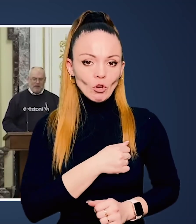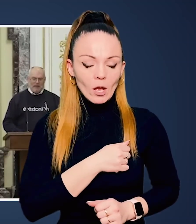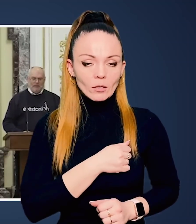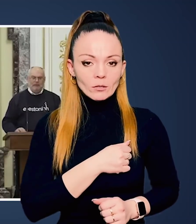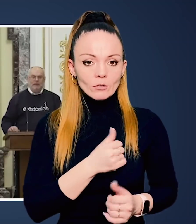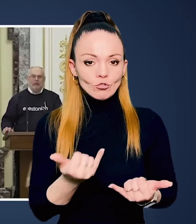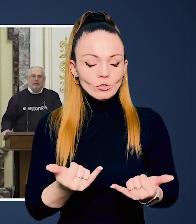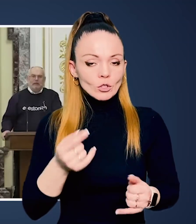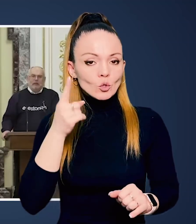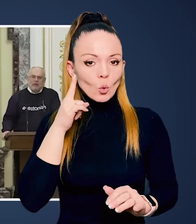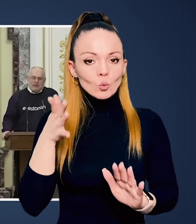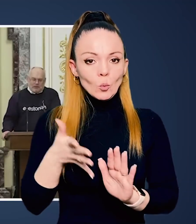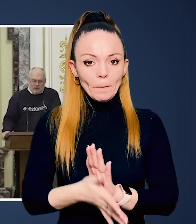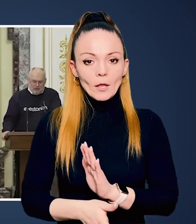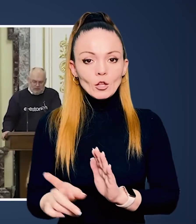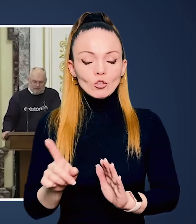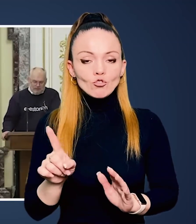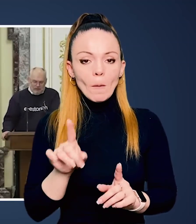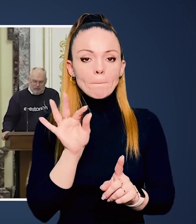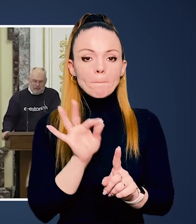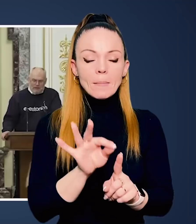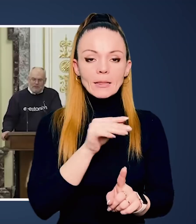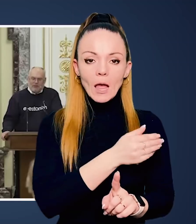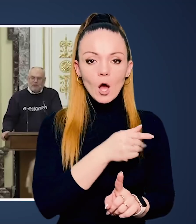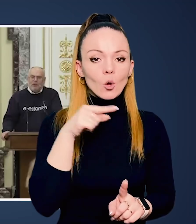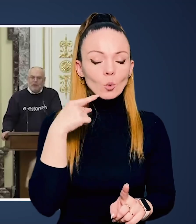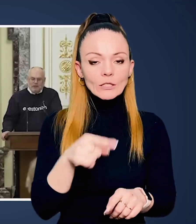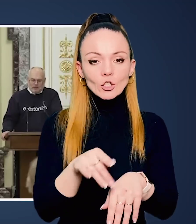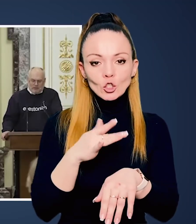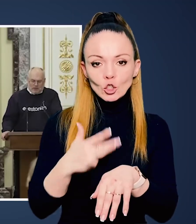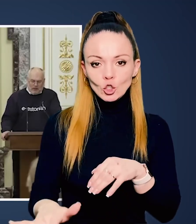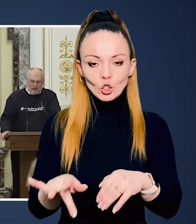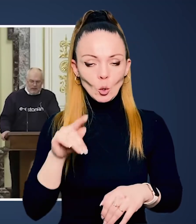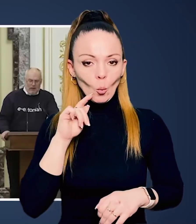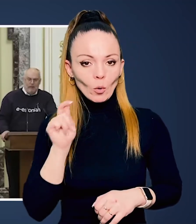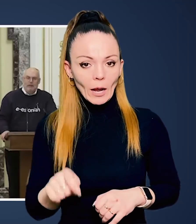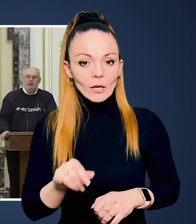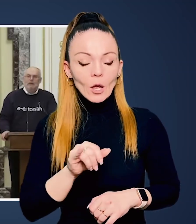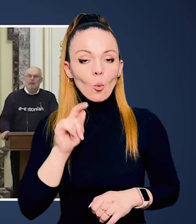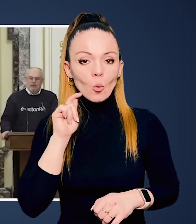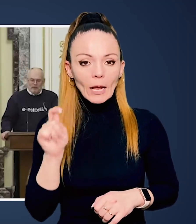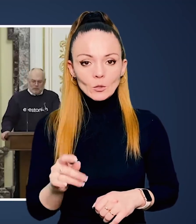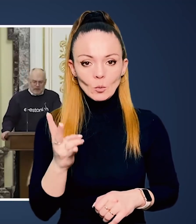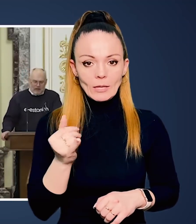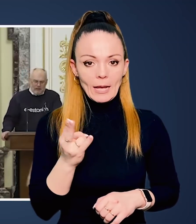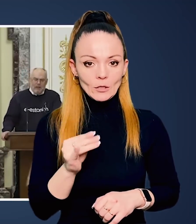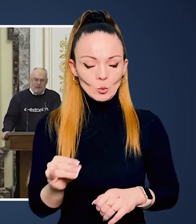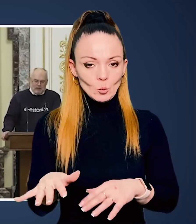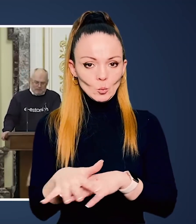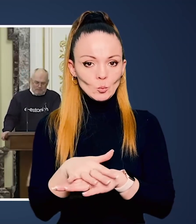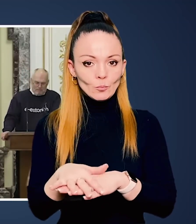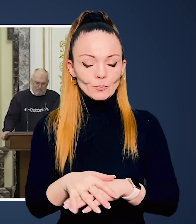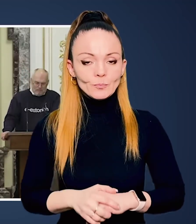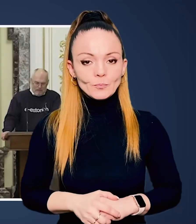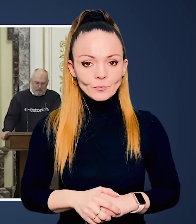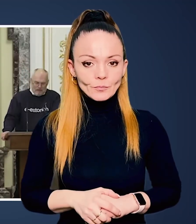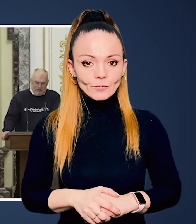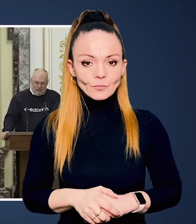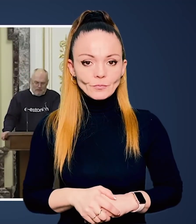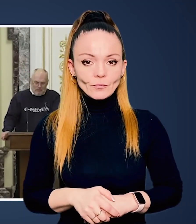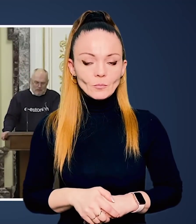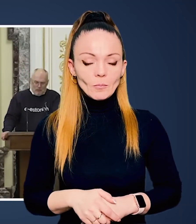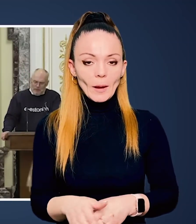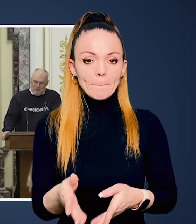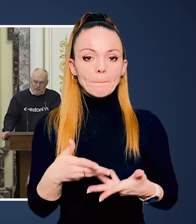европейській родині. На жаль, стало зрозуміло, що мета Росії – знищити Україну і українську